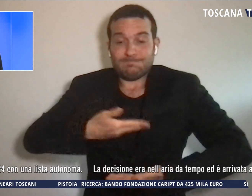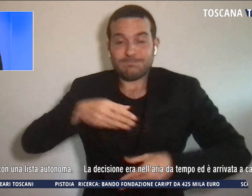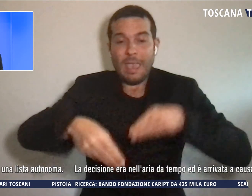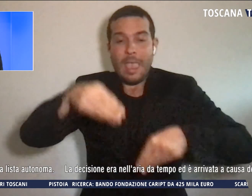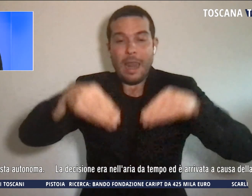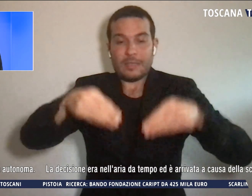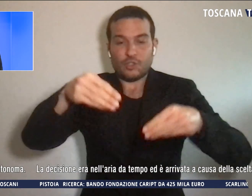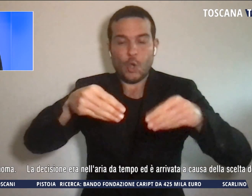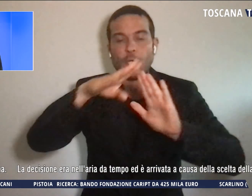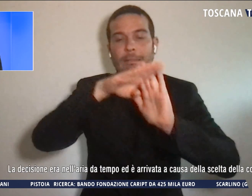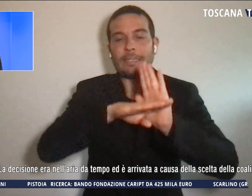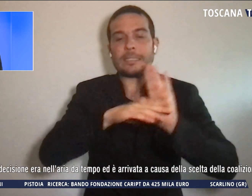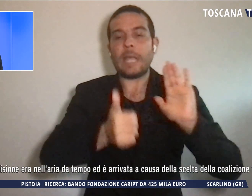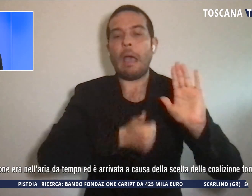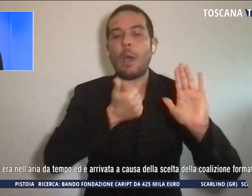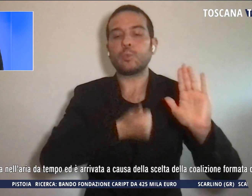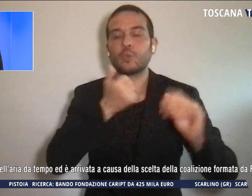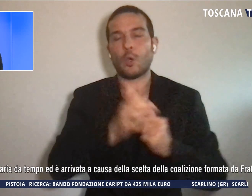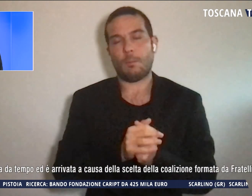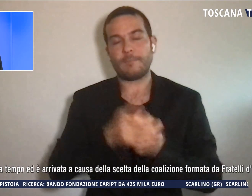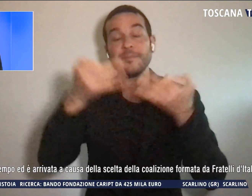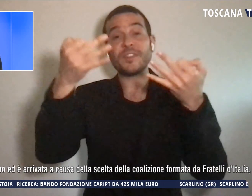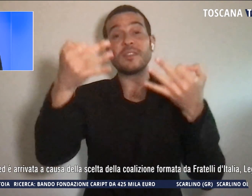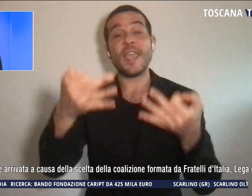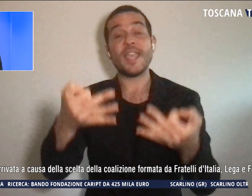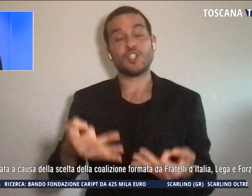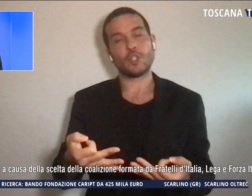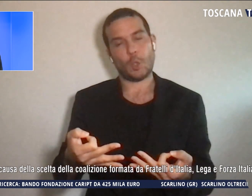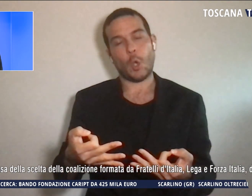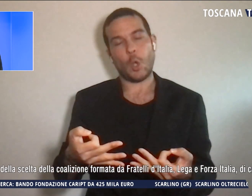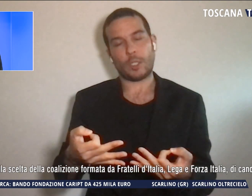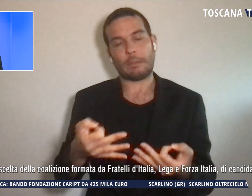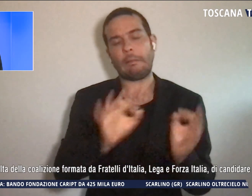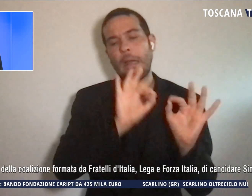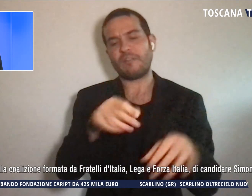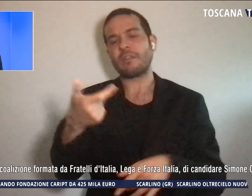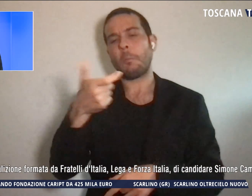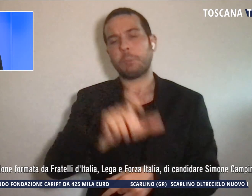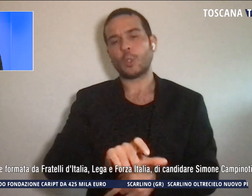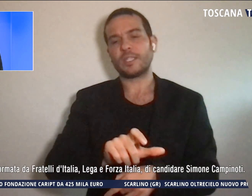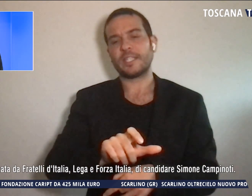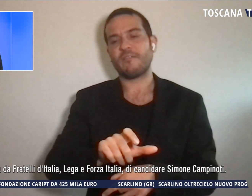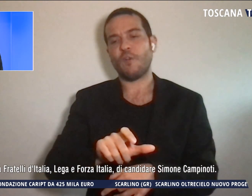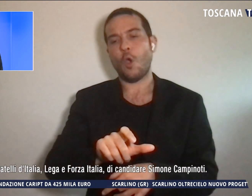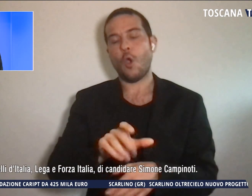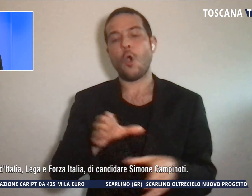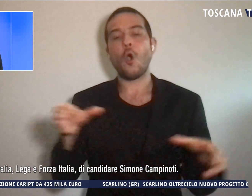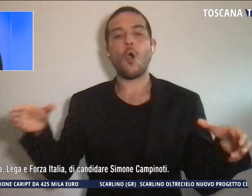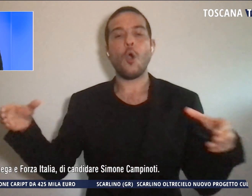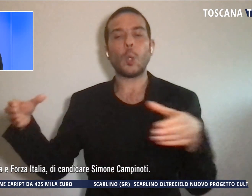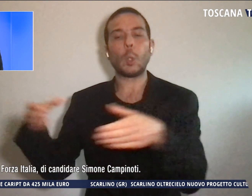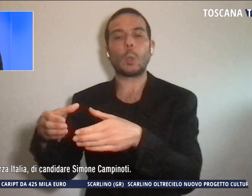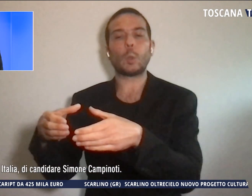autonoma. La decisione era nell'area del tempo ed è arrivata a causa della scelta della coalizione formata da